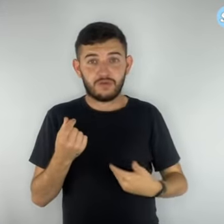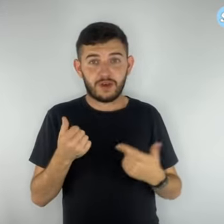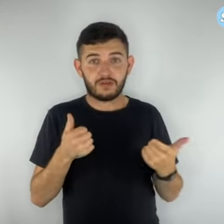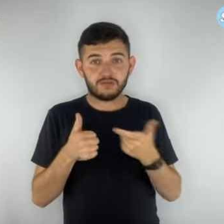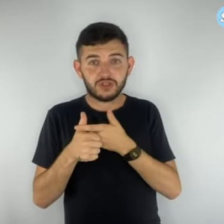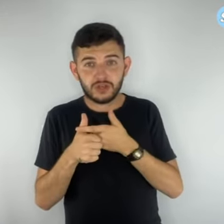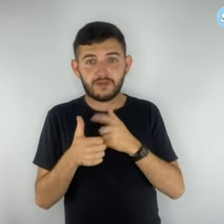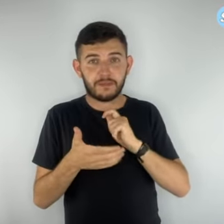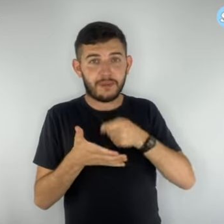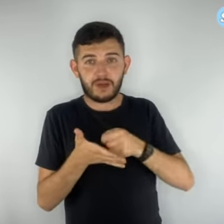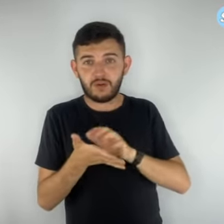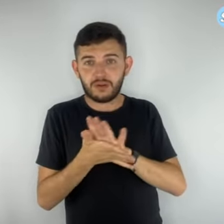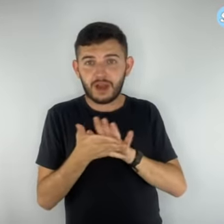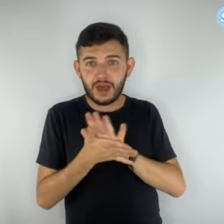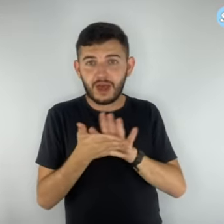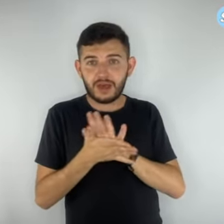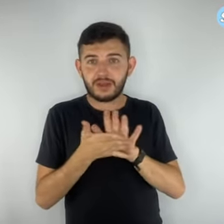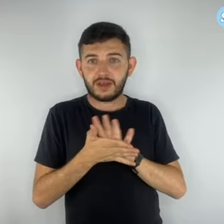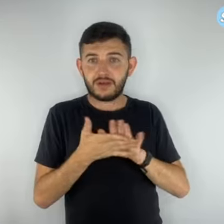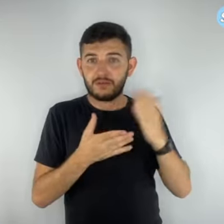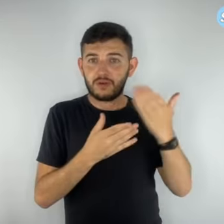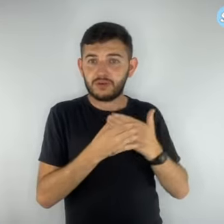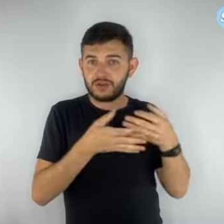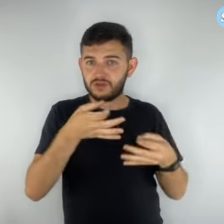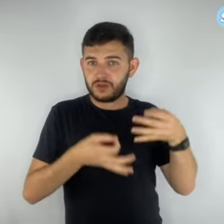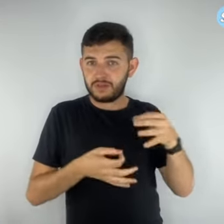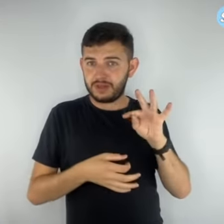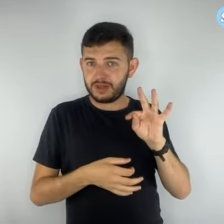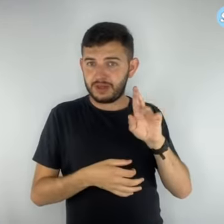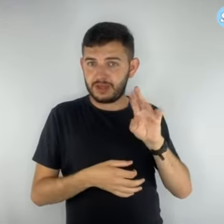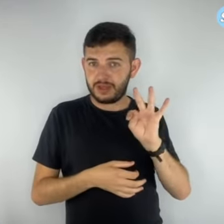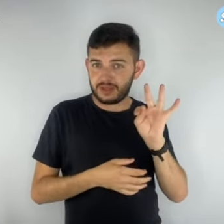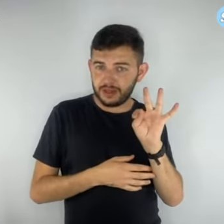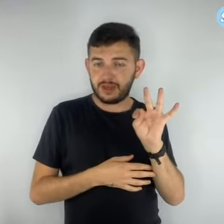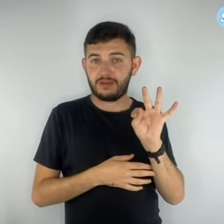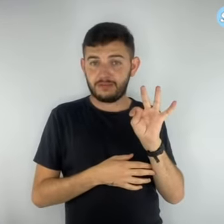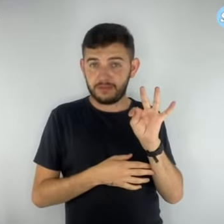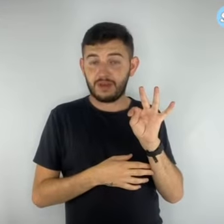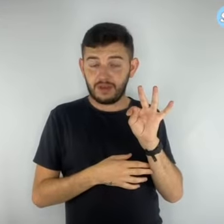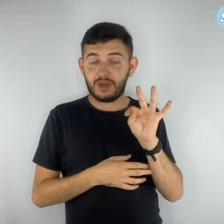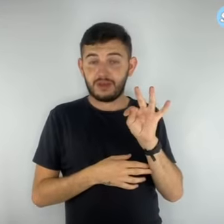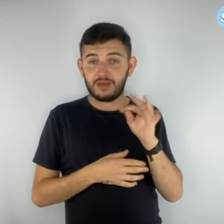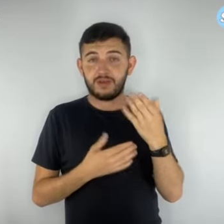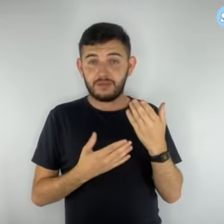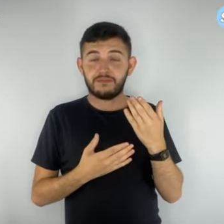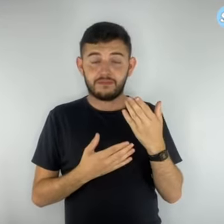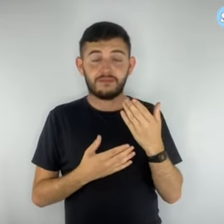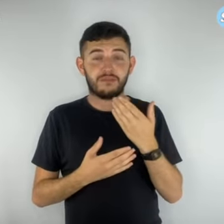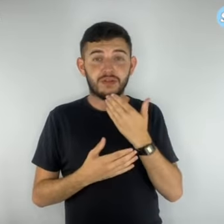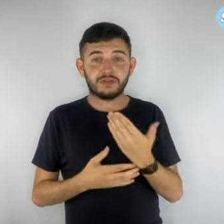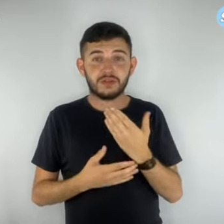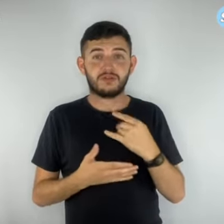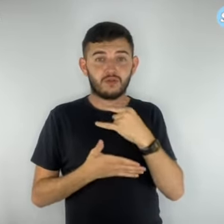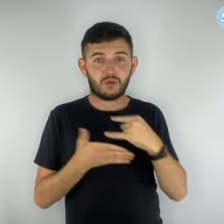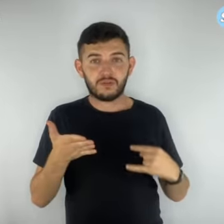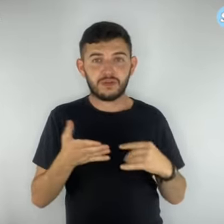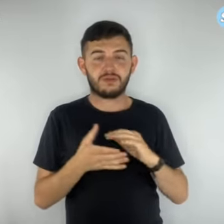diretoria reitera que os professores jamais entrem em contato com os números de telefone fornecidos nessas